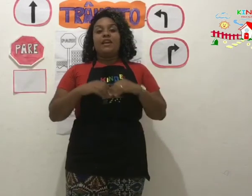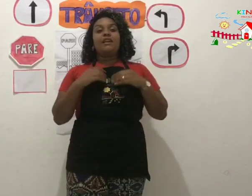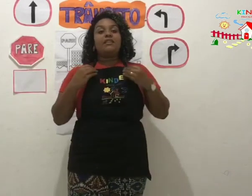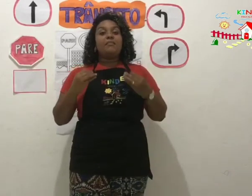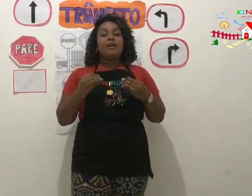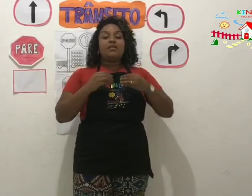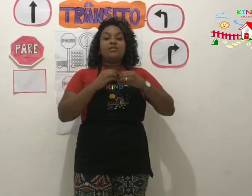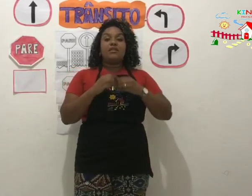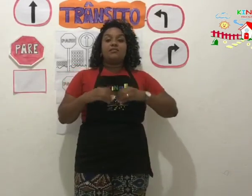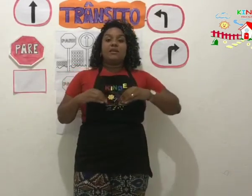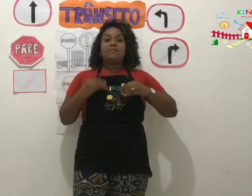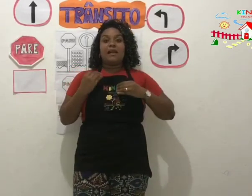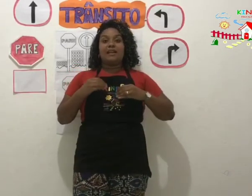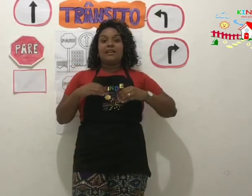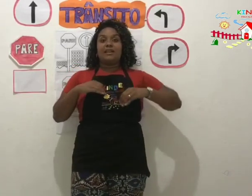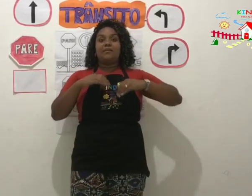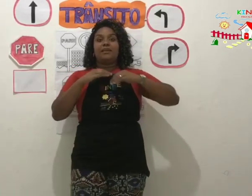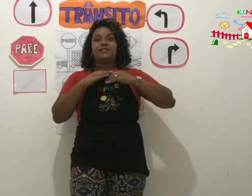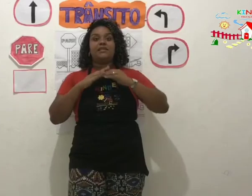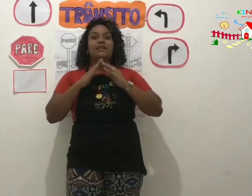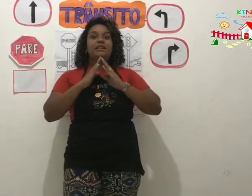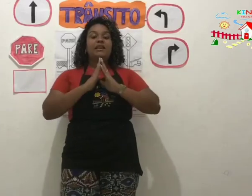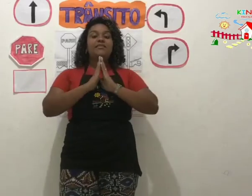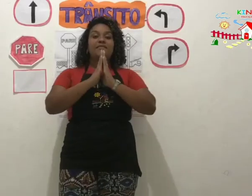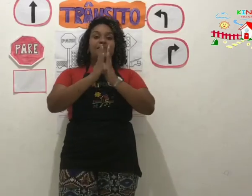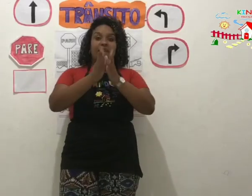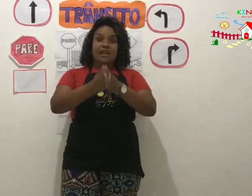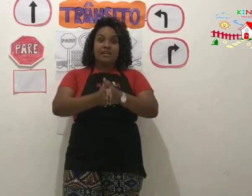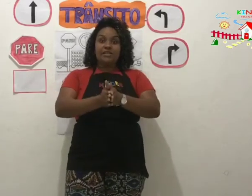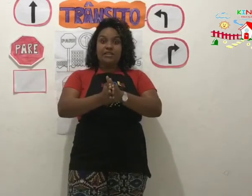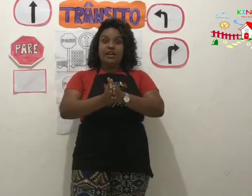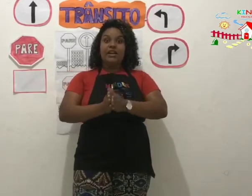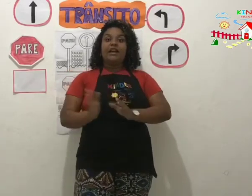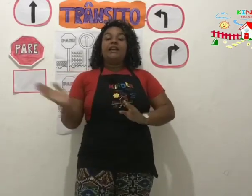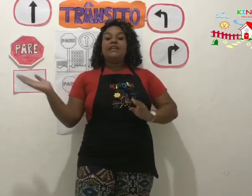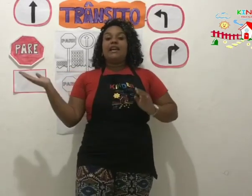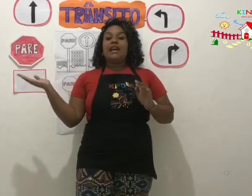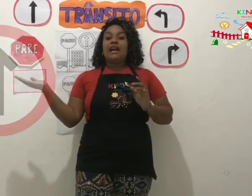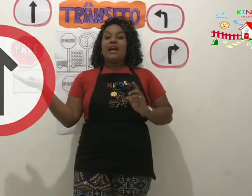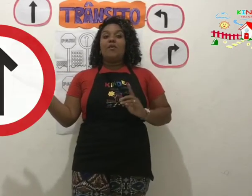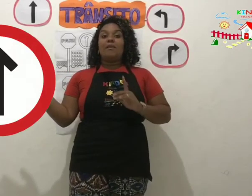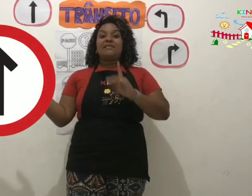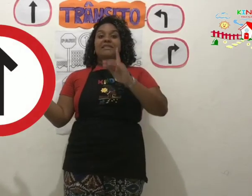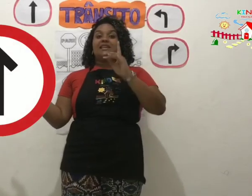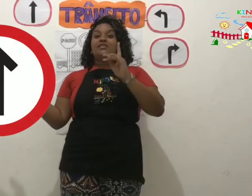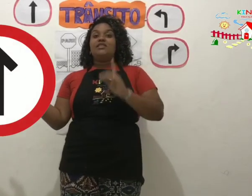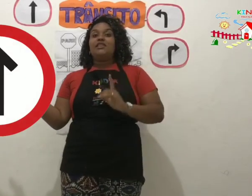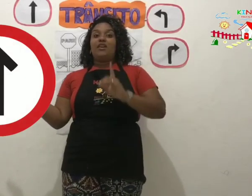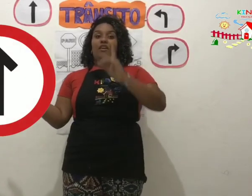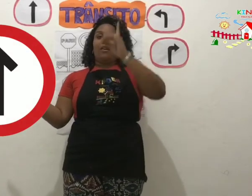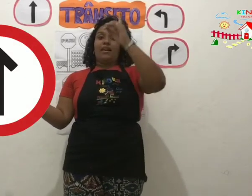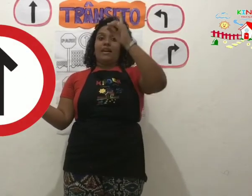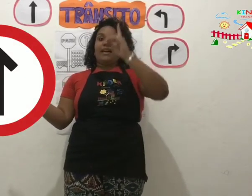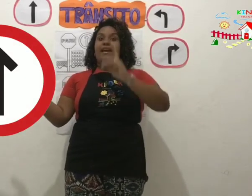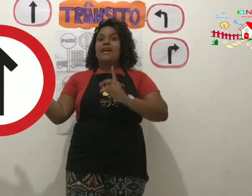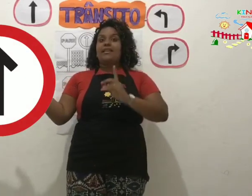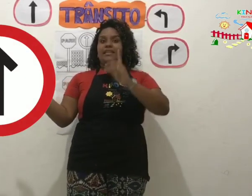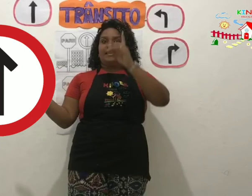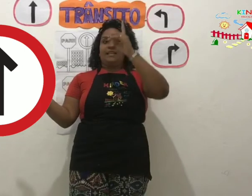E também nós temos a placa que é para seguir em frente, que ela é uma setinha, ó, reta,